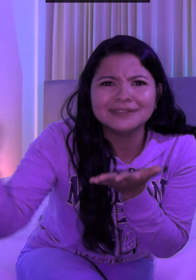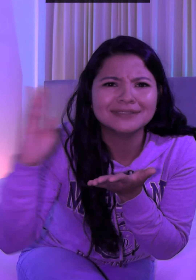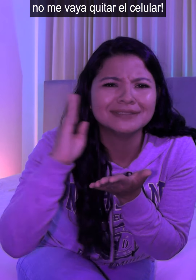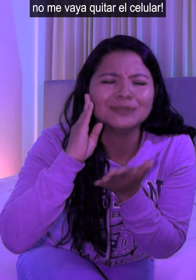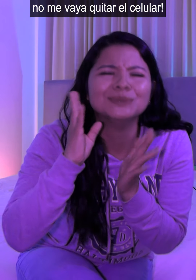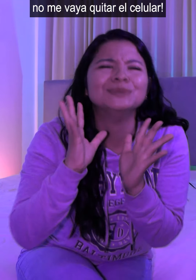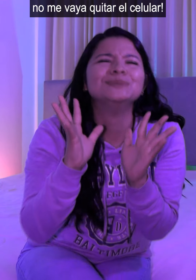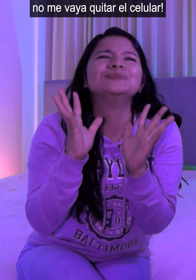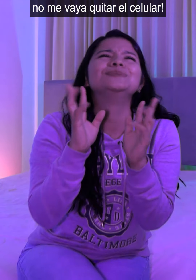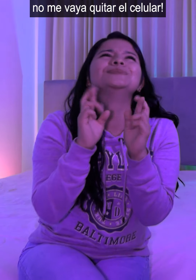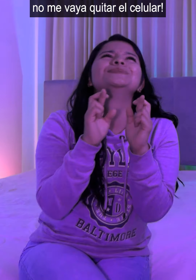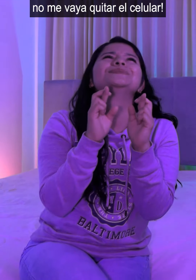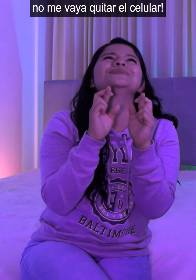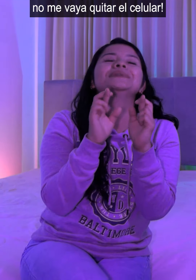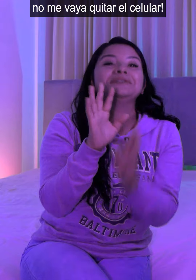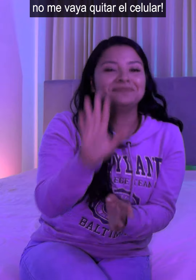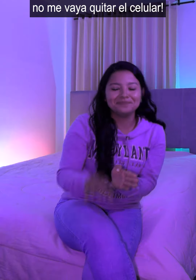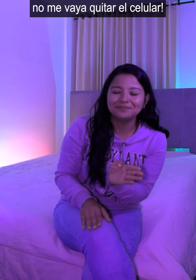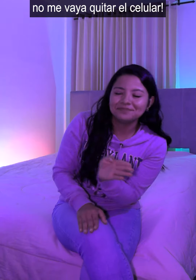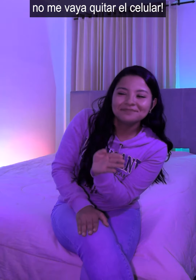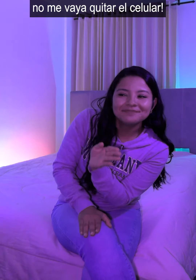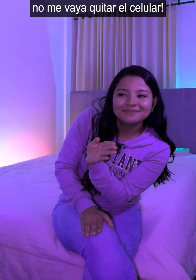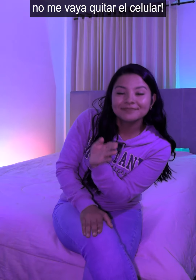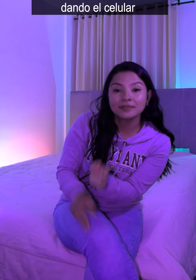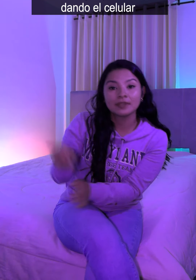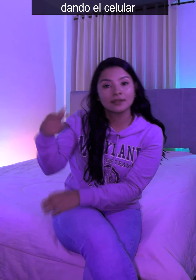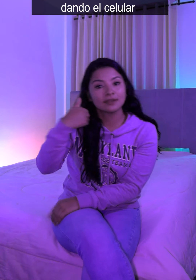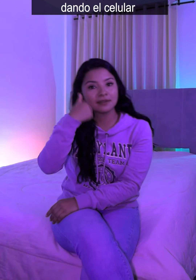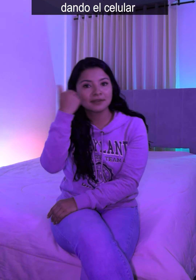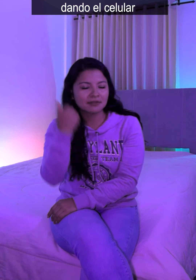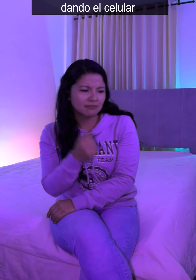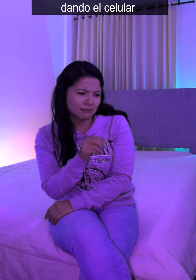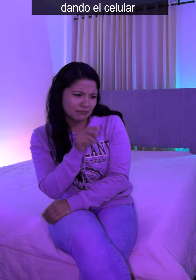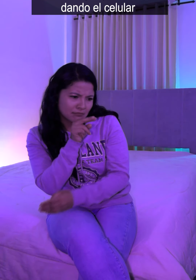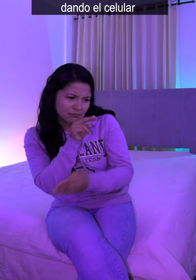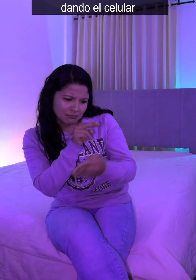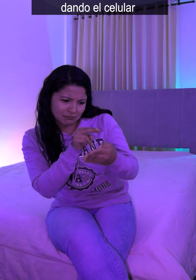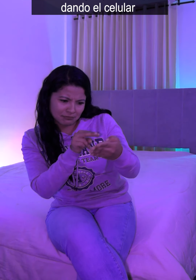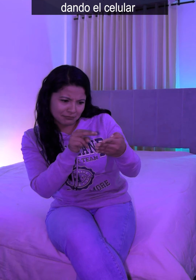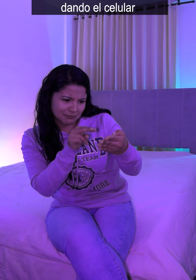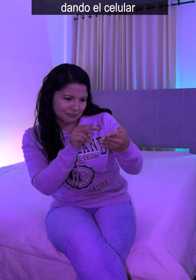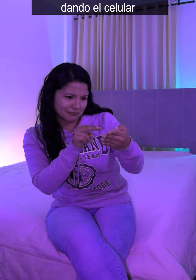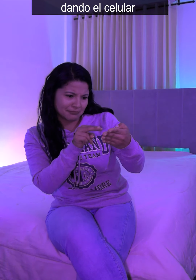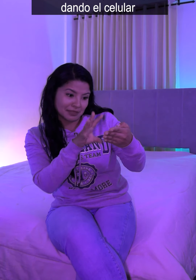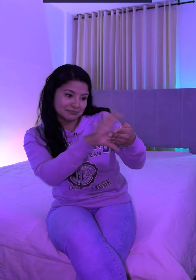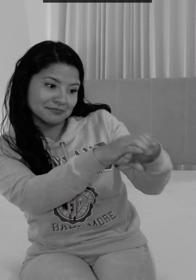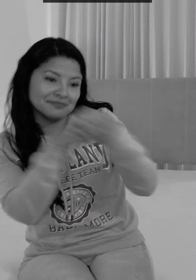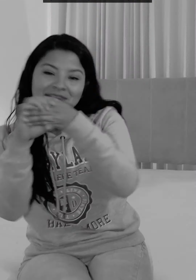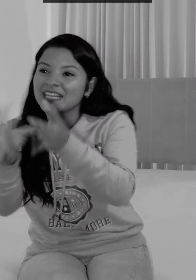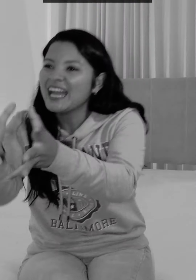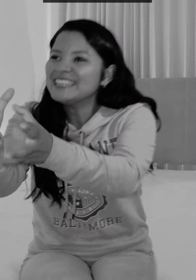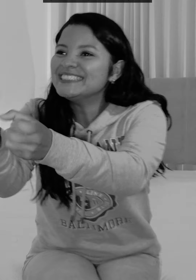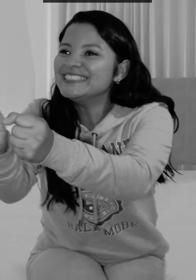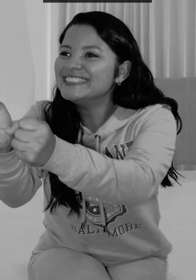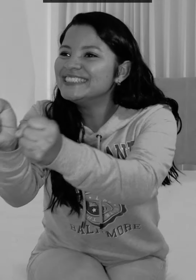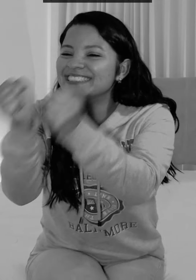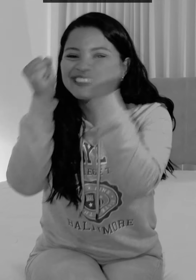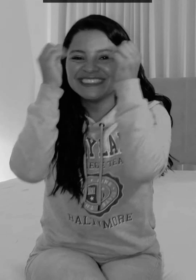ojalá que este señor no me vaya a quitar el celular. Pero él creyó que le estaba dando el celular. Lo miró y me lo